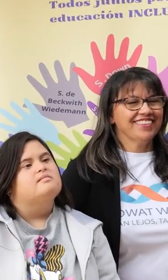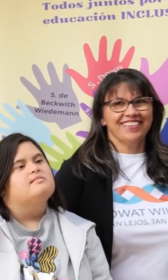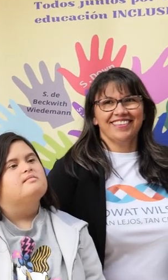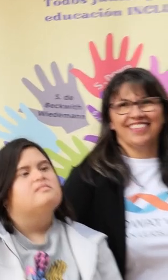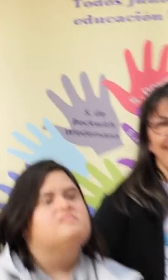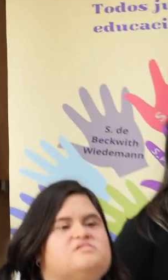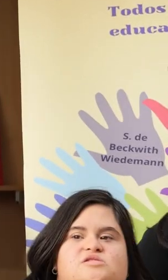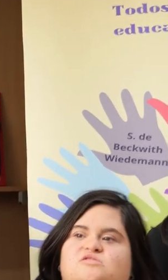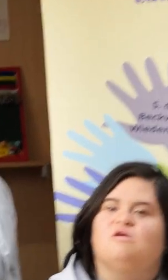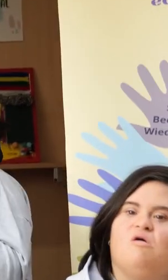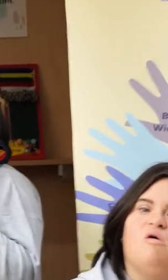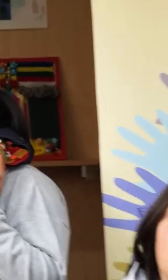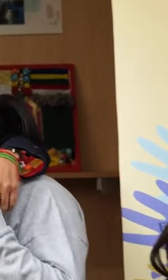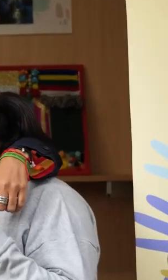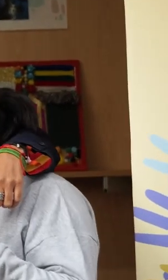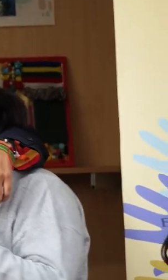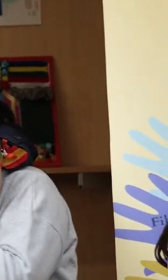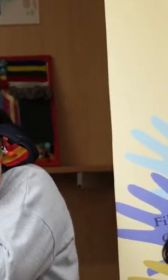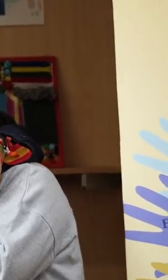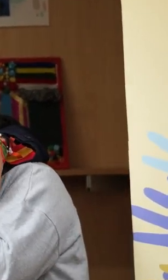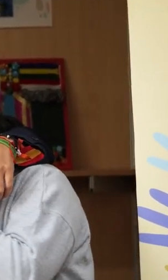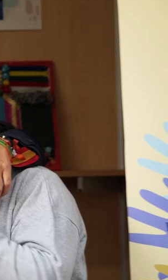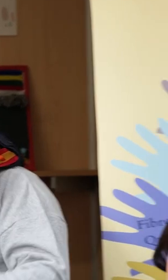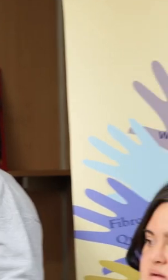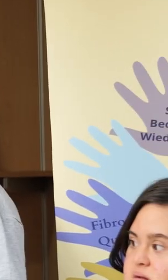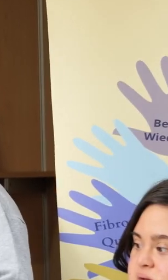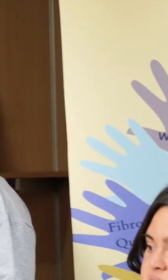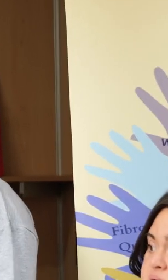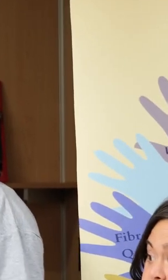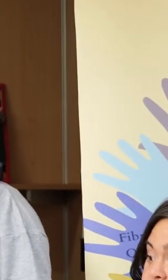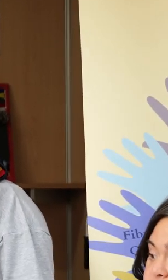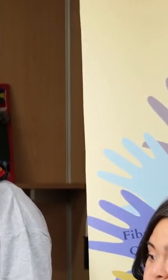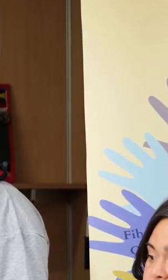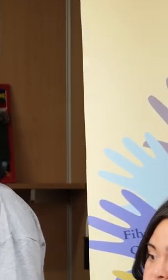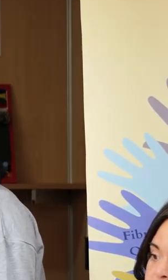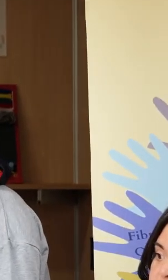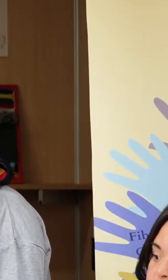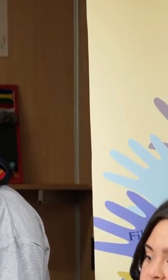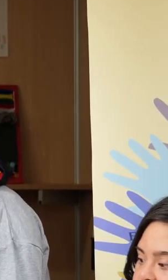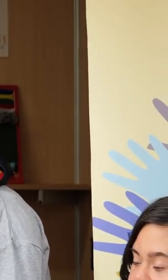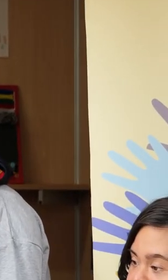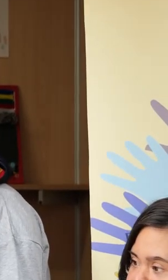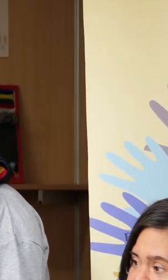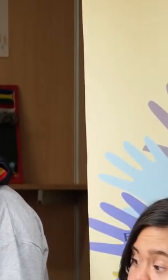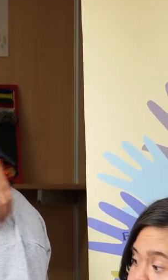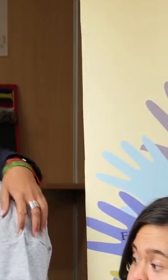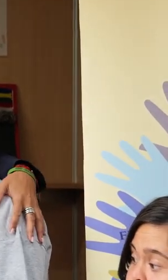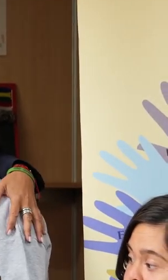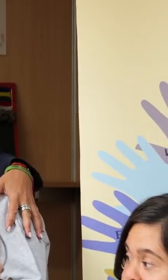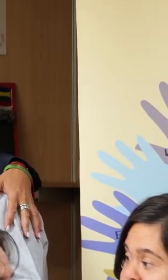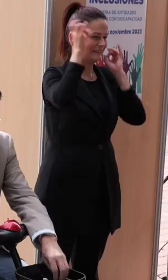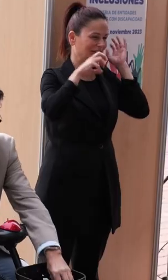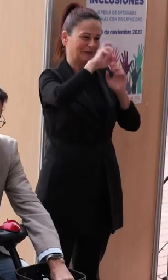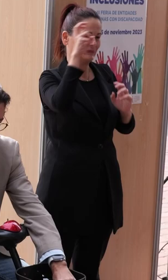a disposición de todos los cartageneros. Esta feria que hoy inauguramos está repleta de un fin de semana lleno de